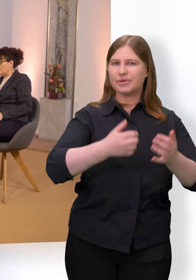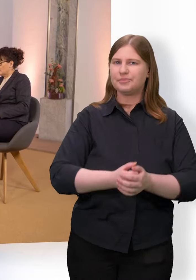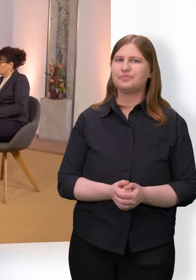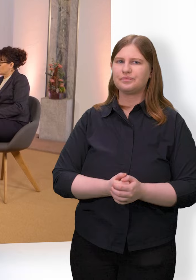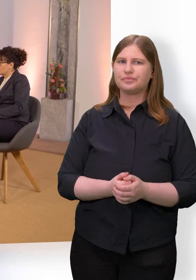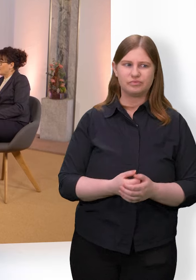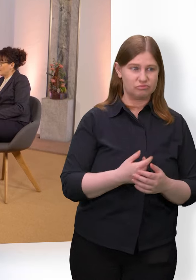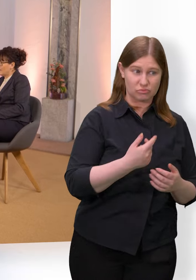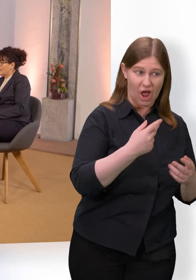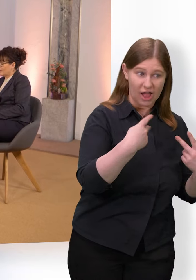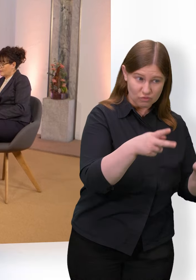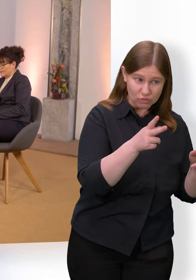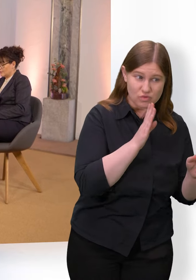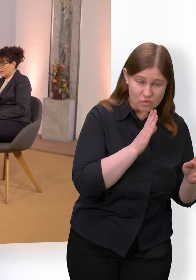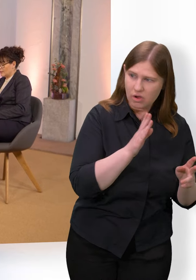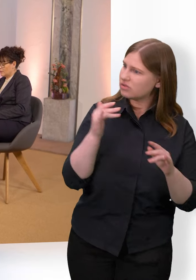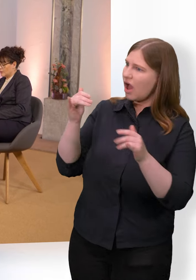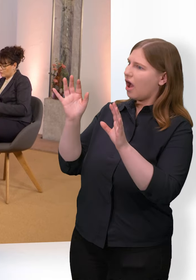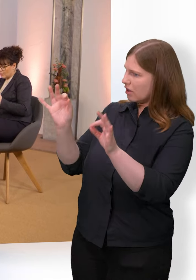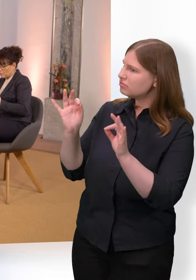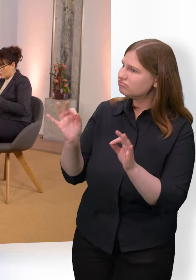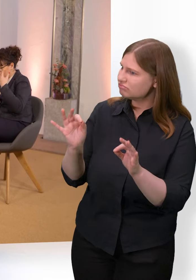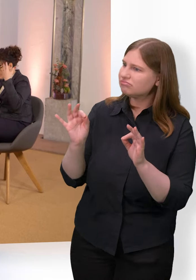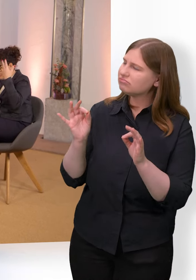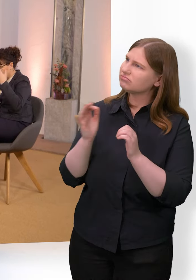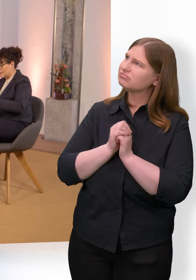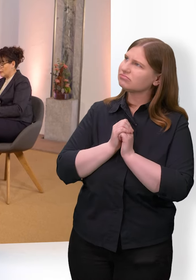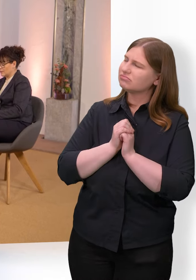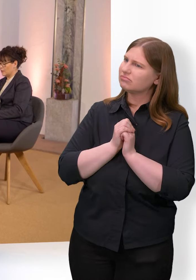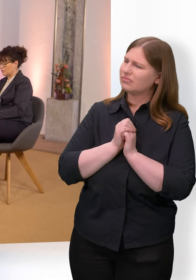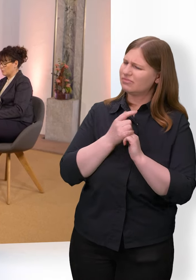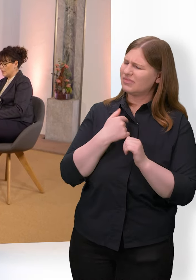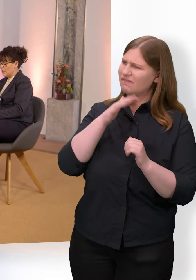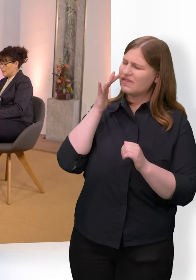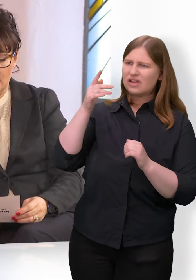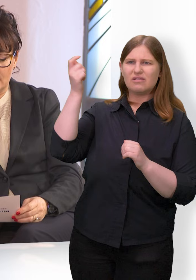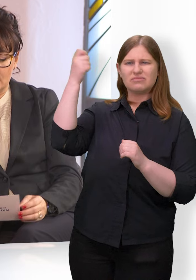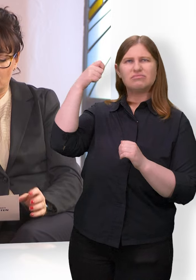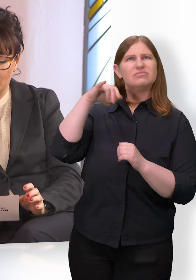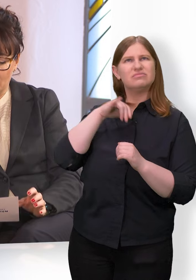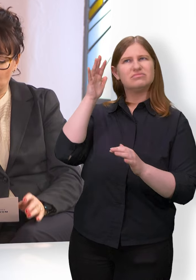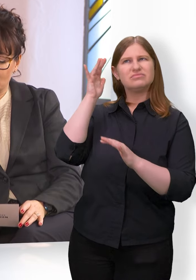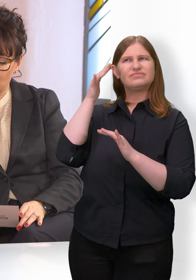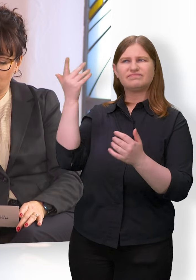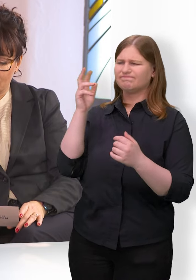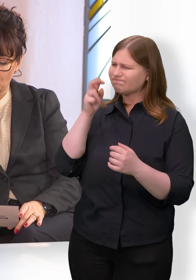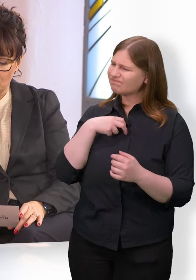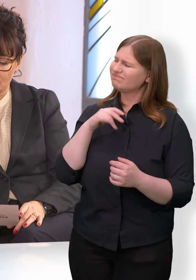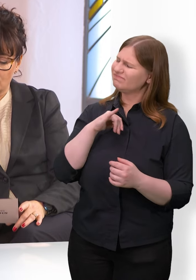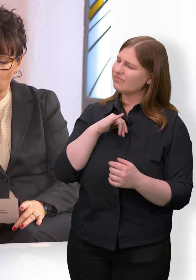das die Antwort gewesen? Ja, ja, ja, ja, ja. Viele Gedanken dazu. In Ihrem Leitbild als Träger steht, die